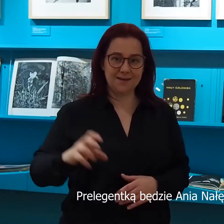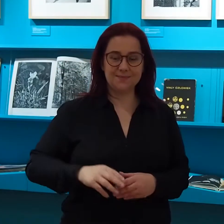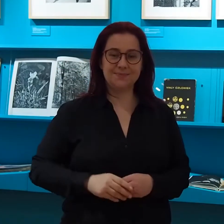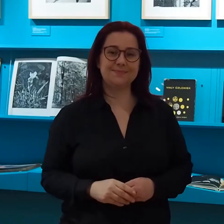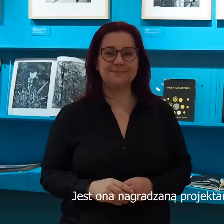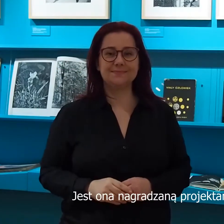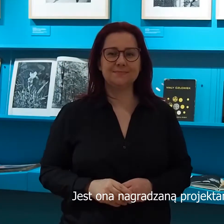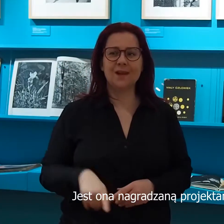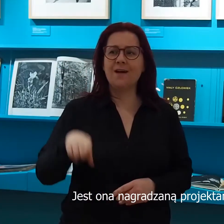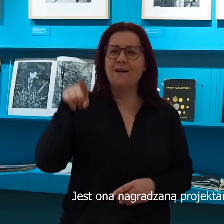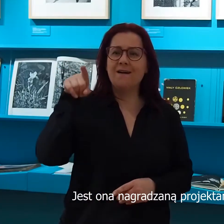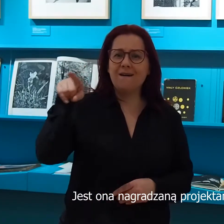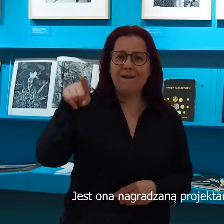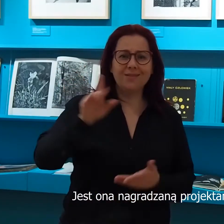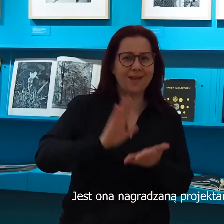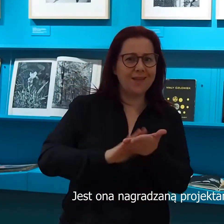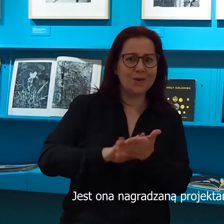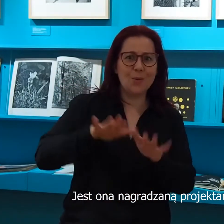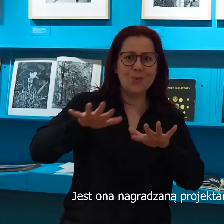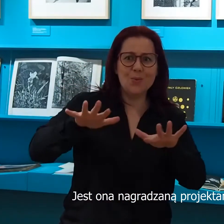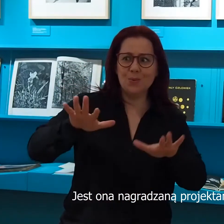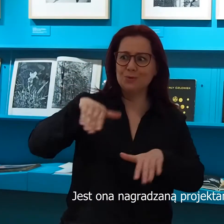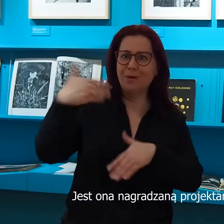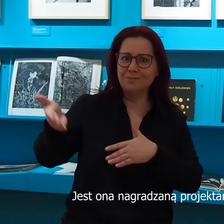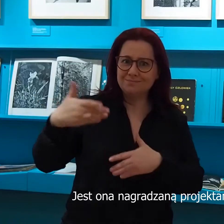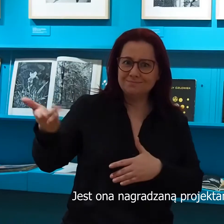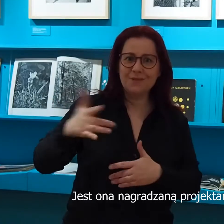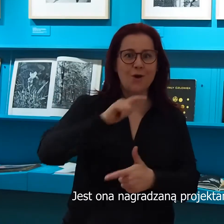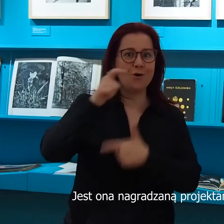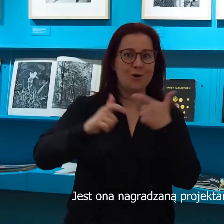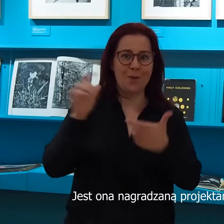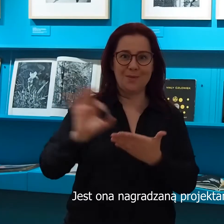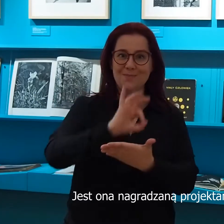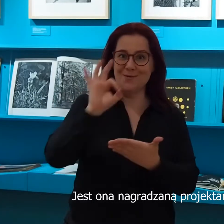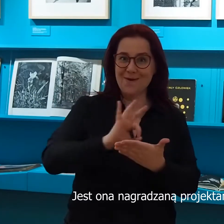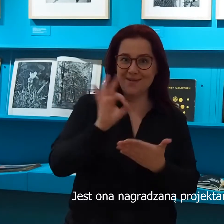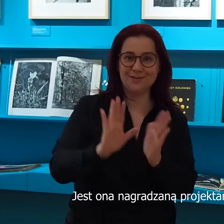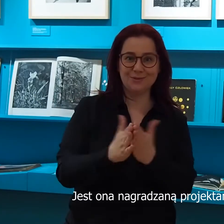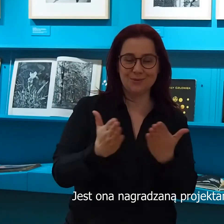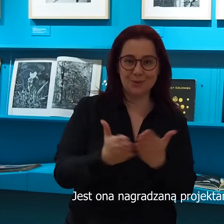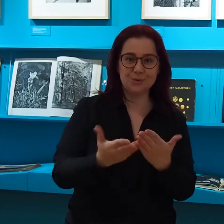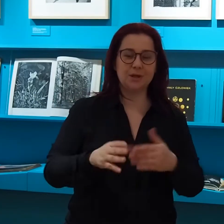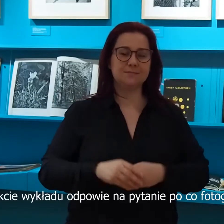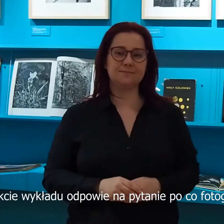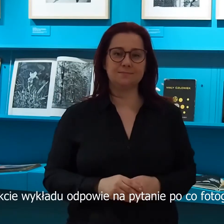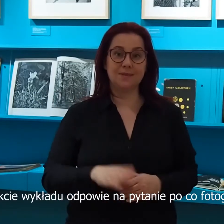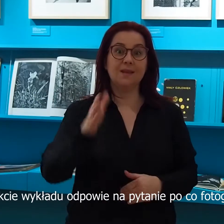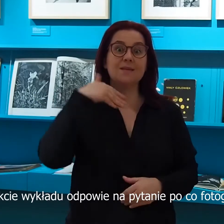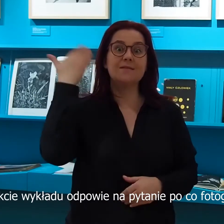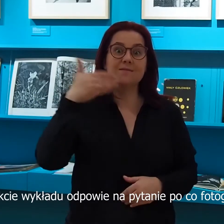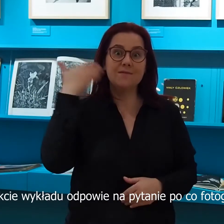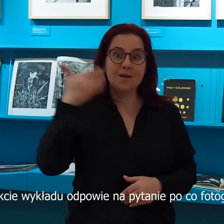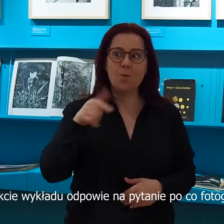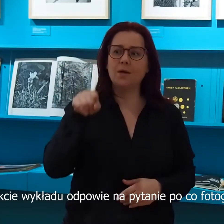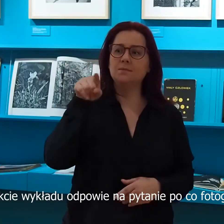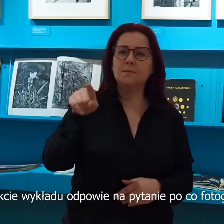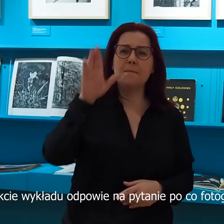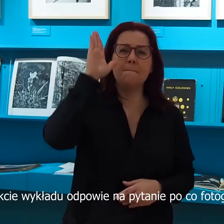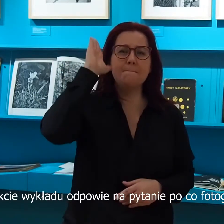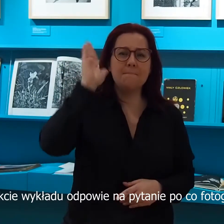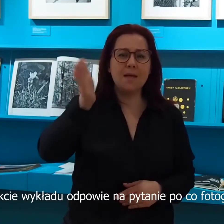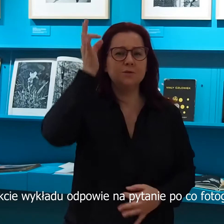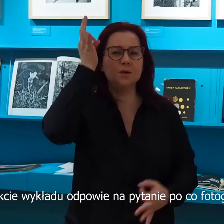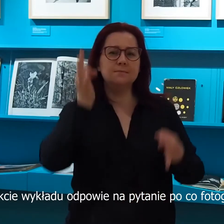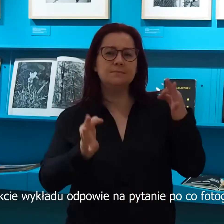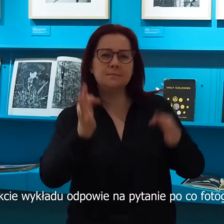Jest ona nagradzaną projektantką książek. W trakcie wykładu odpowie na pytanie,